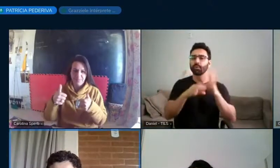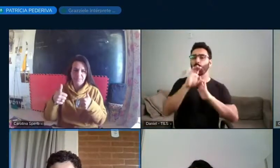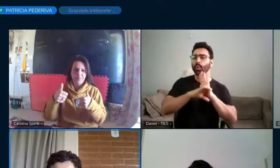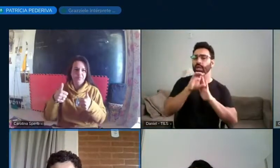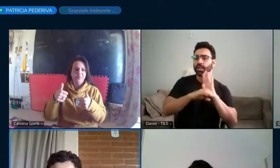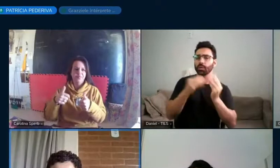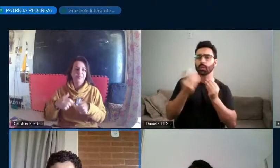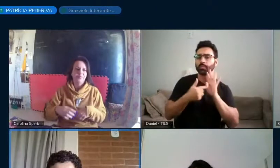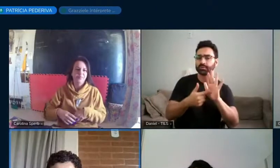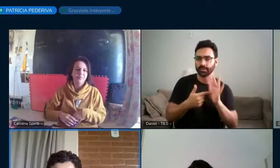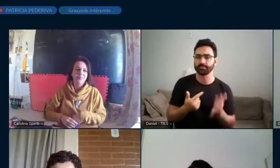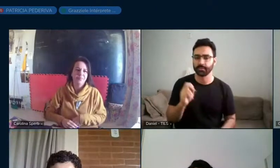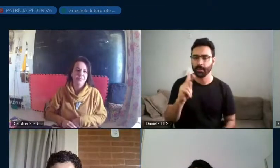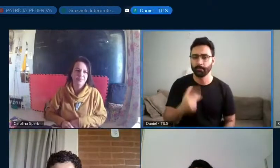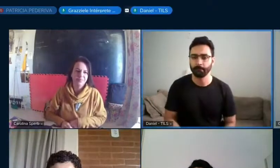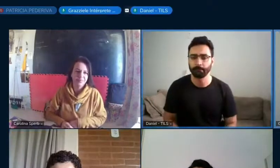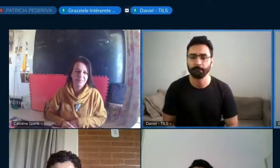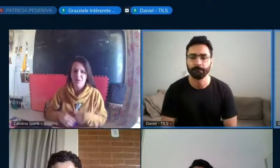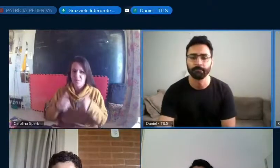colocasse o seu trabalho aqui.